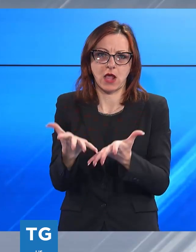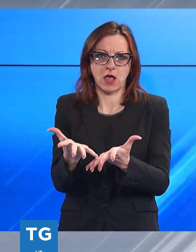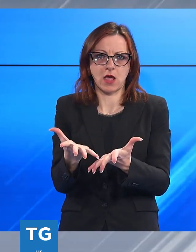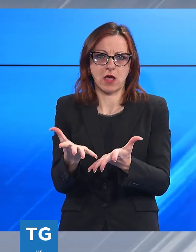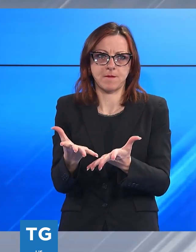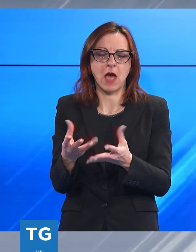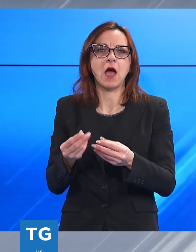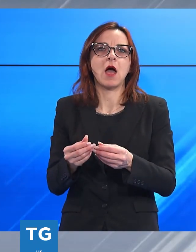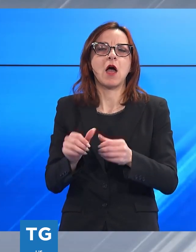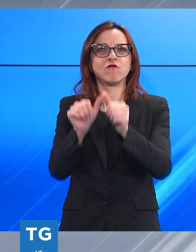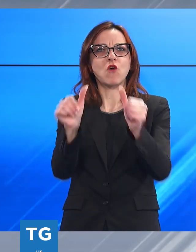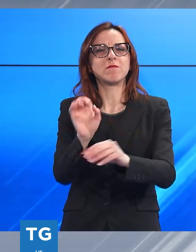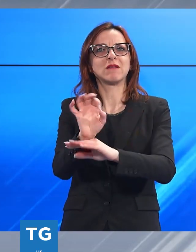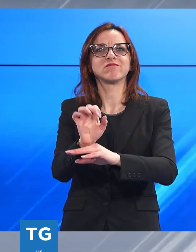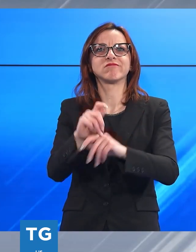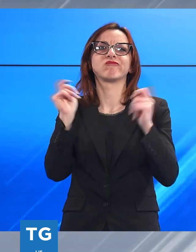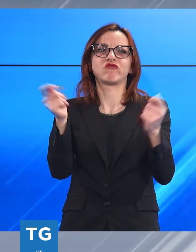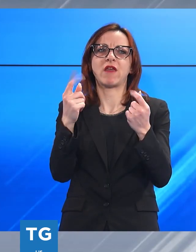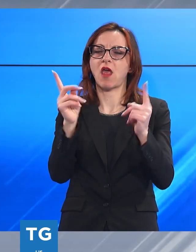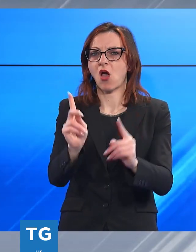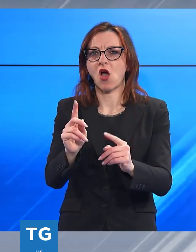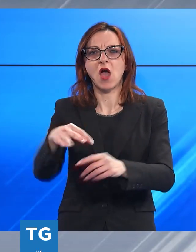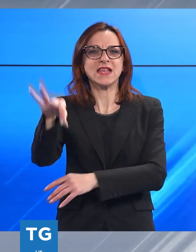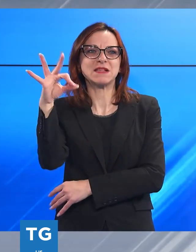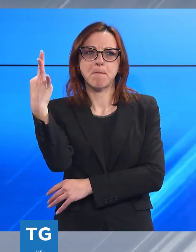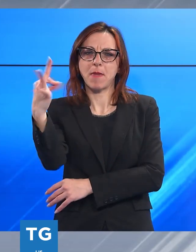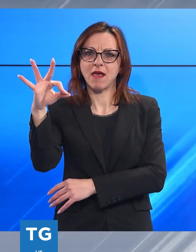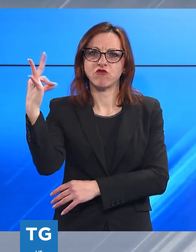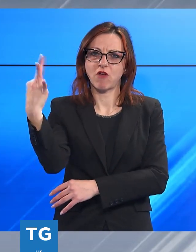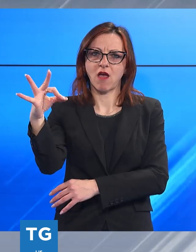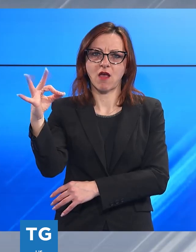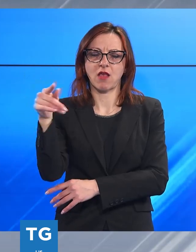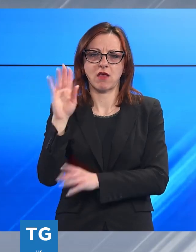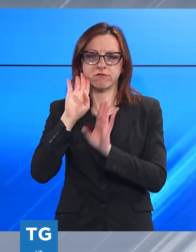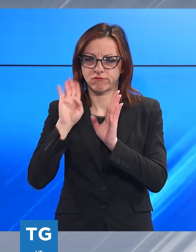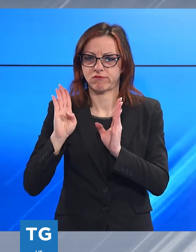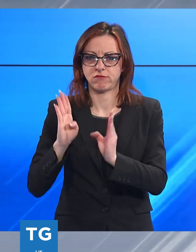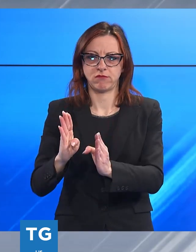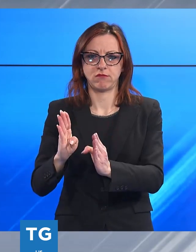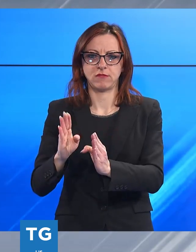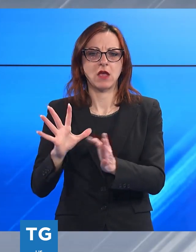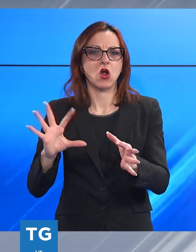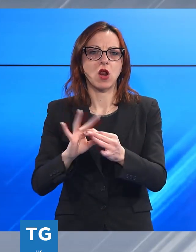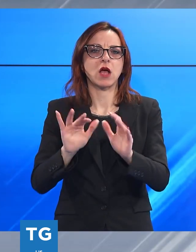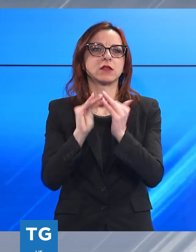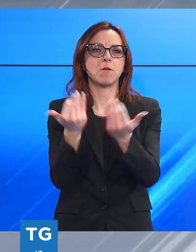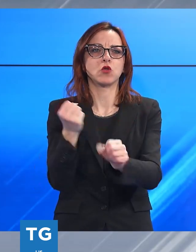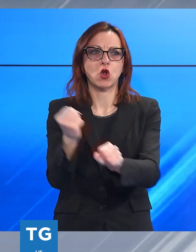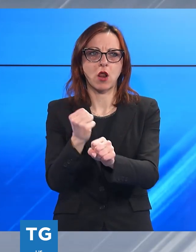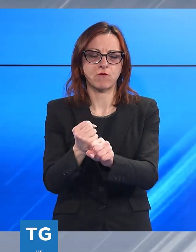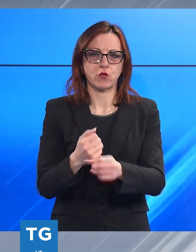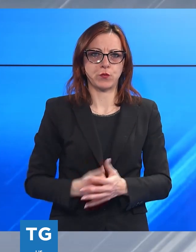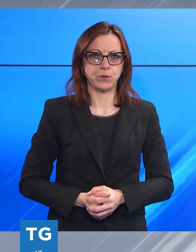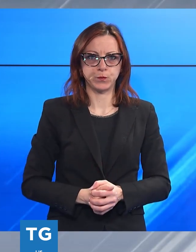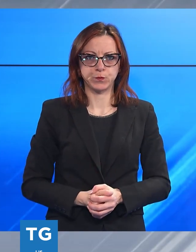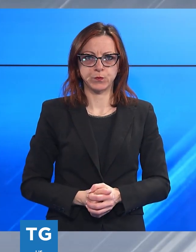formazione generica, formazione specialistica per quanto riguarda poi le applicazioni che si trovano nel mondo del lavoro. Occupiamoci adesso